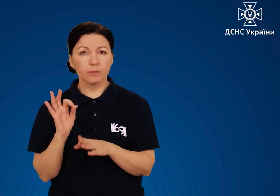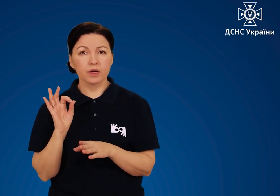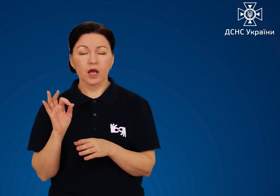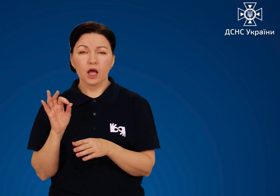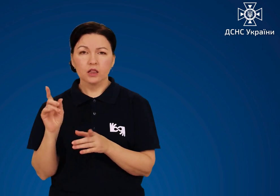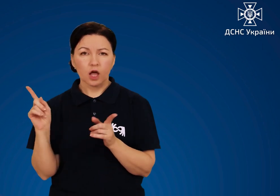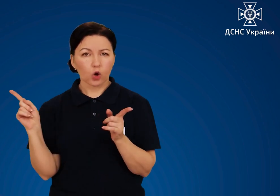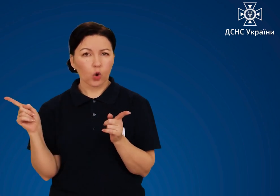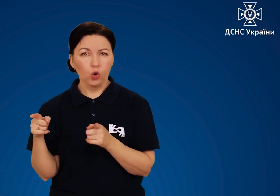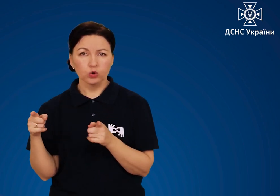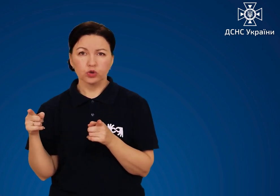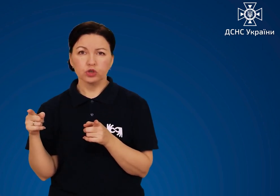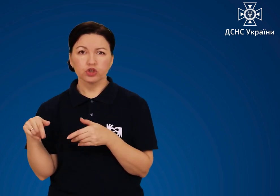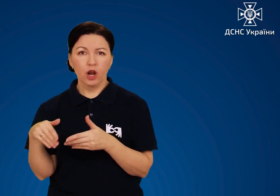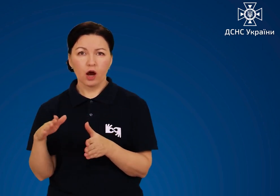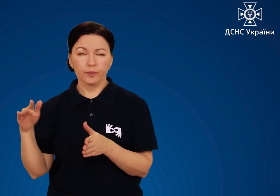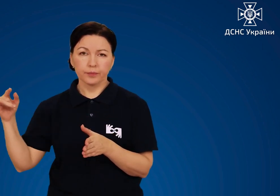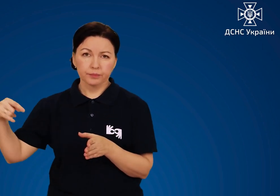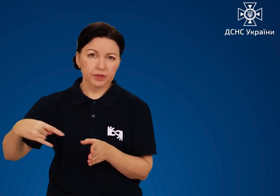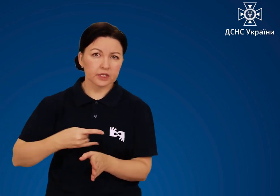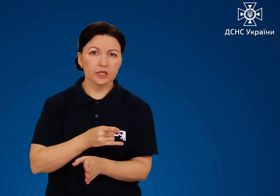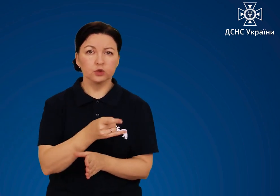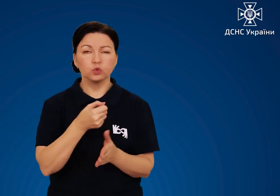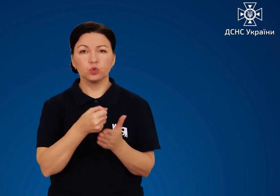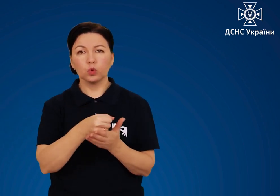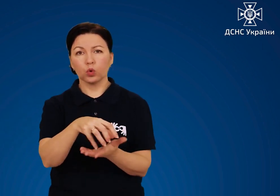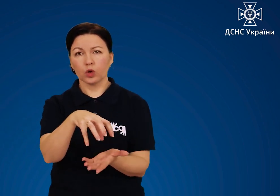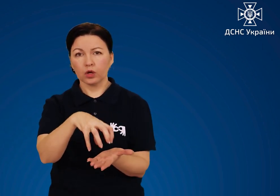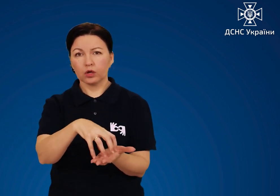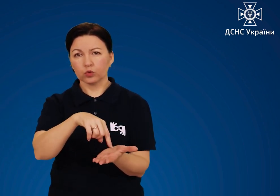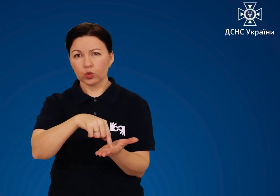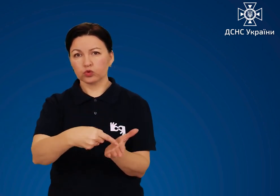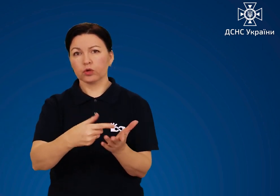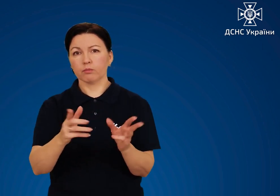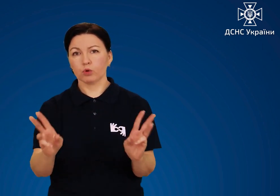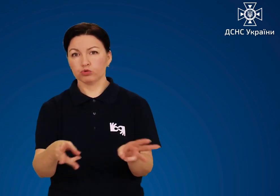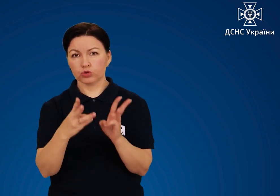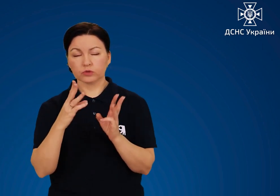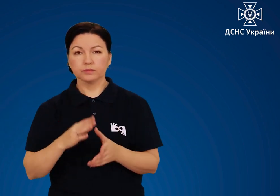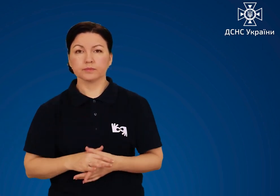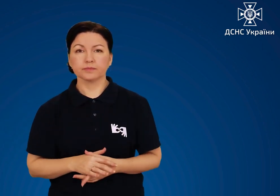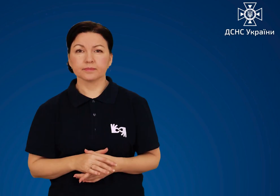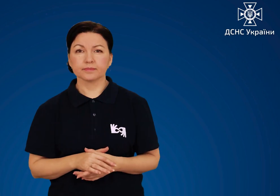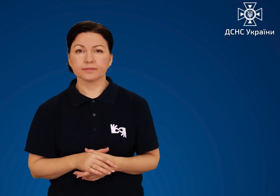допомогу у виборі найкоротшого шляху для під'їзду до осередку пожежі.